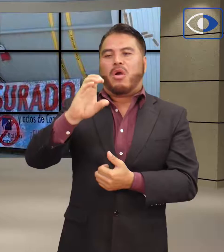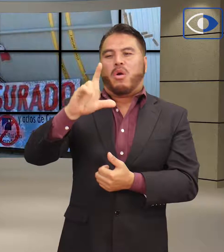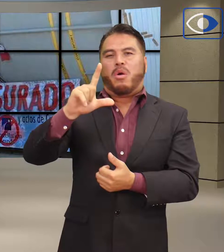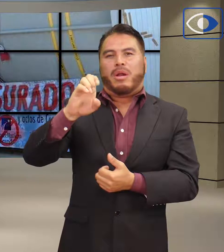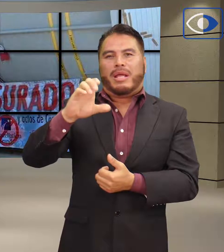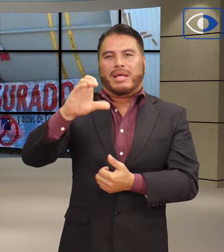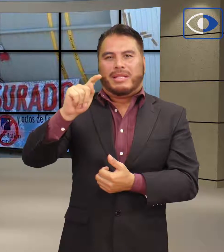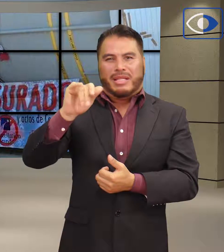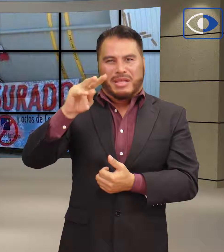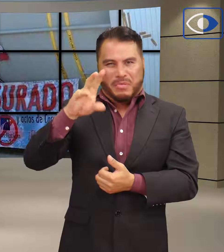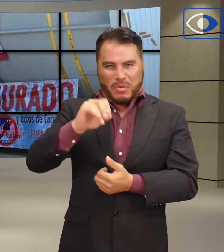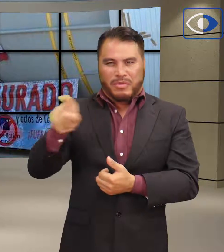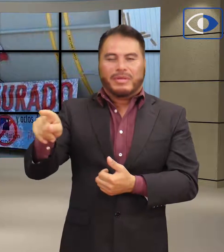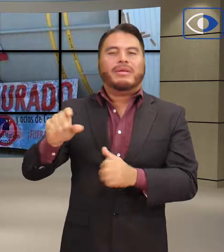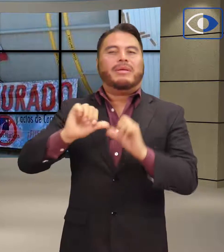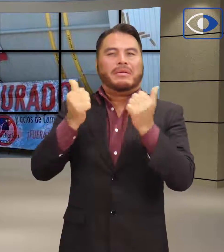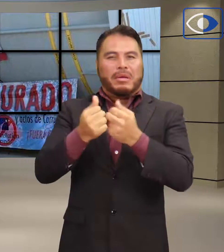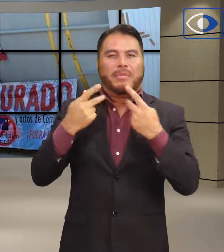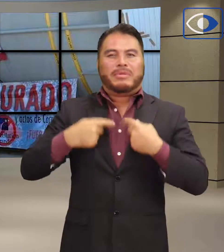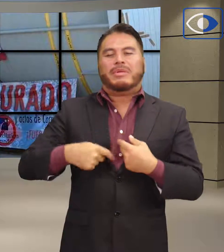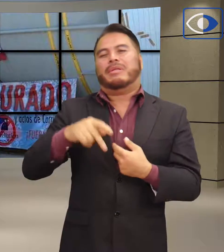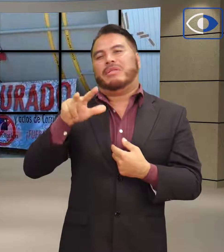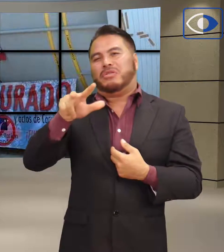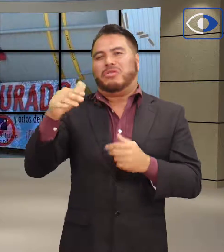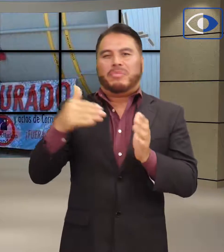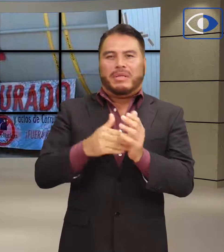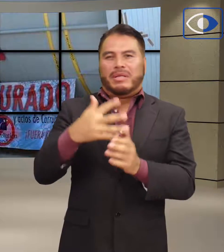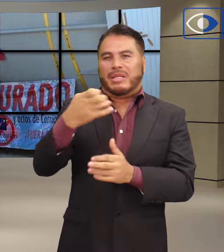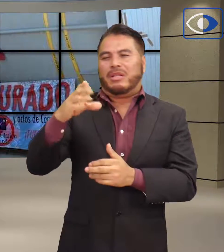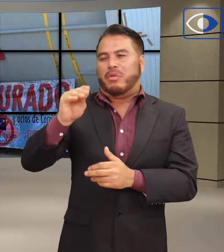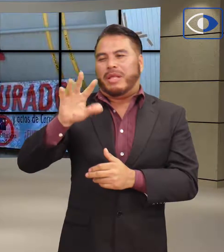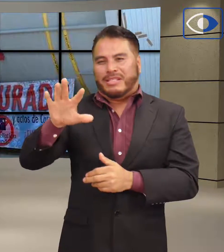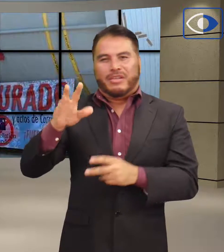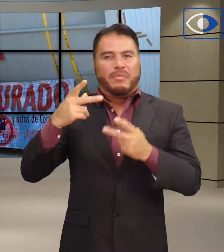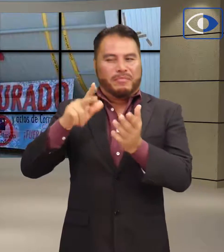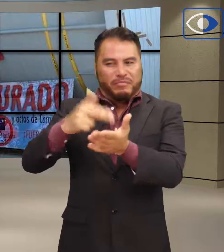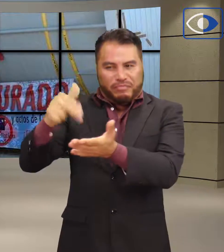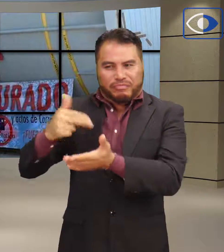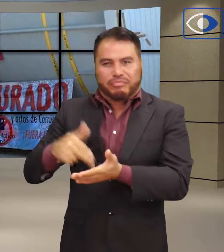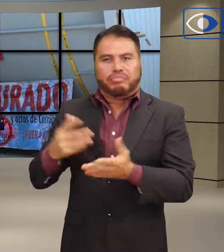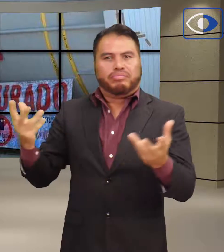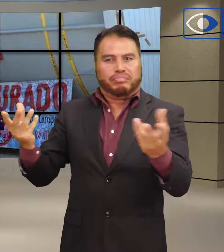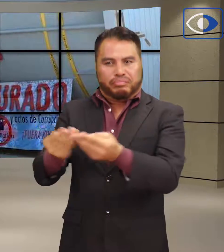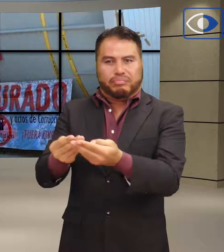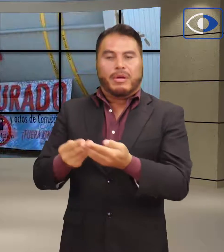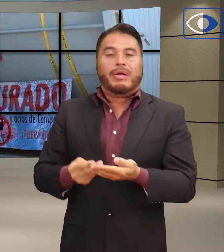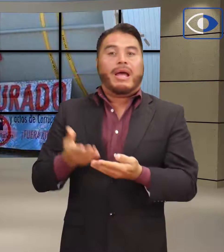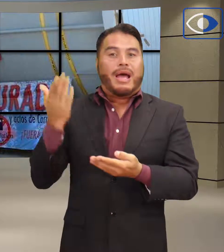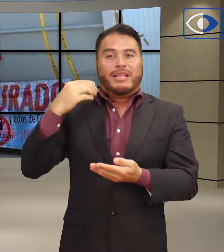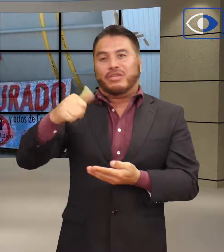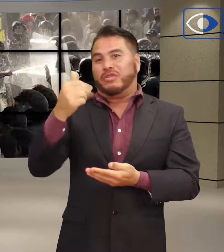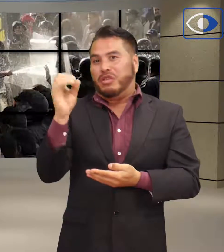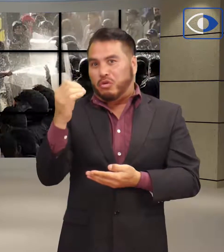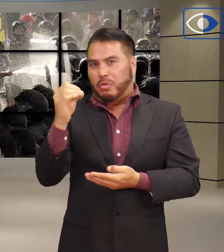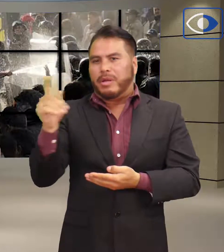colectivo plebiscito estatal que logró reunir 18,595 firmas promuevió el ejercicio el pasado 11 de octubre.